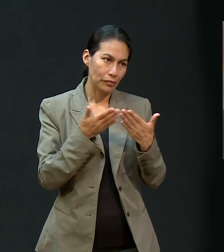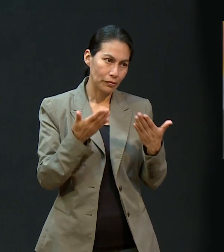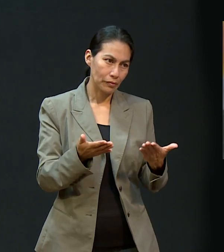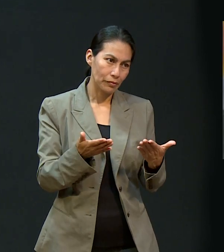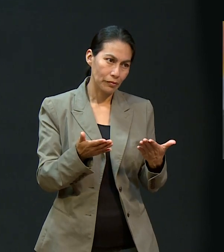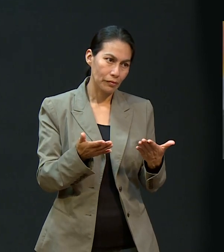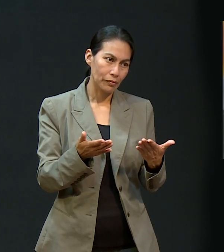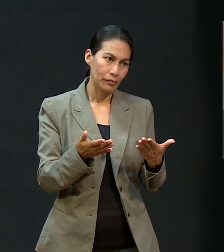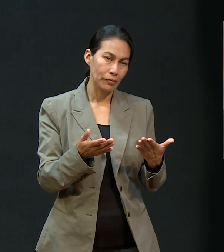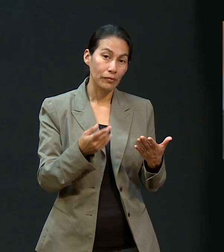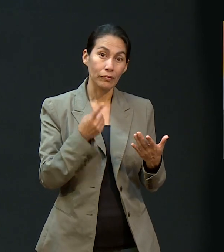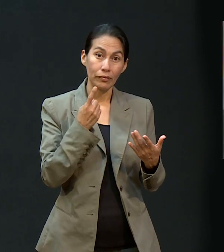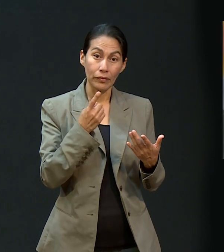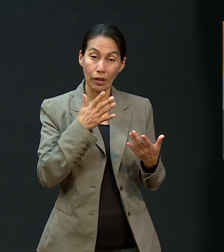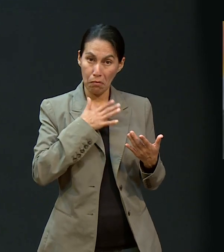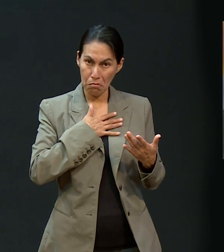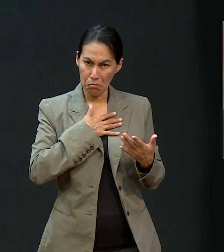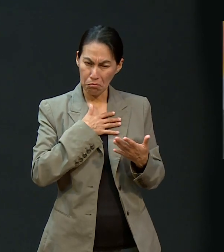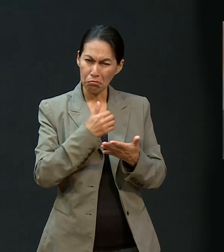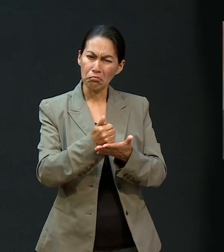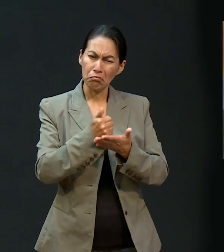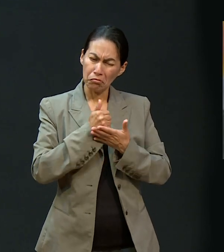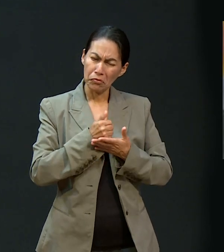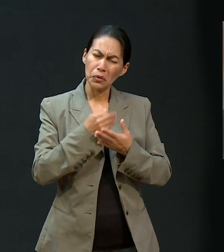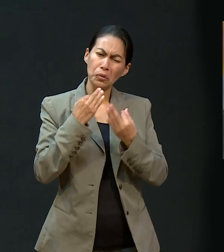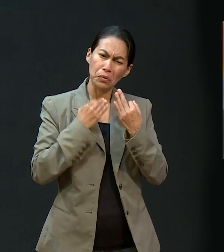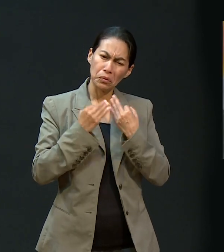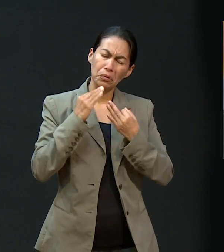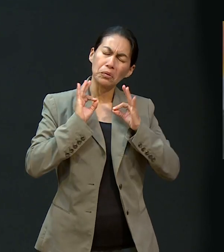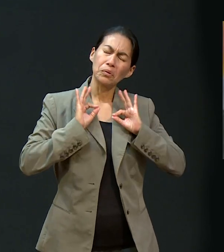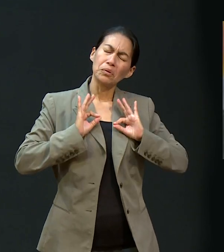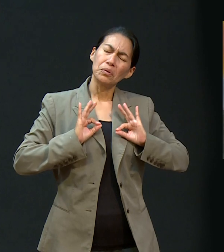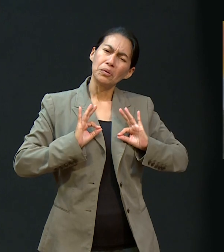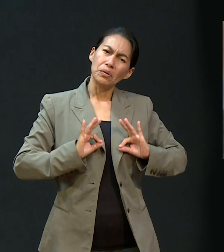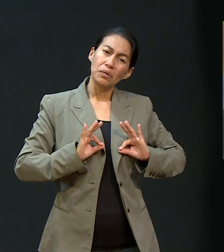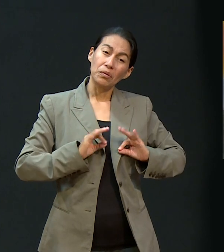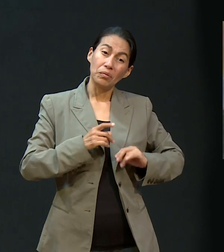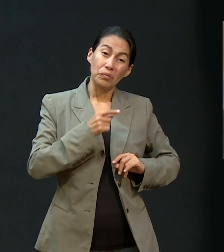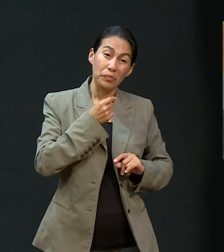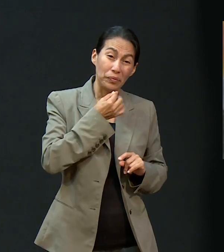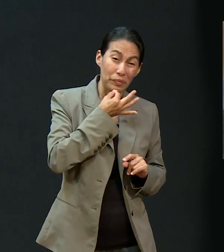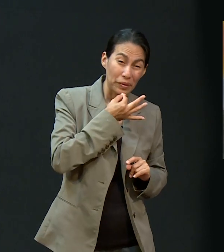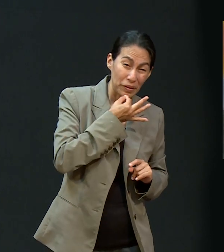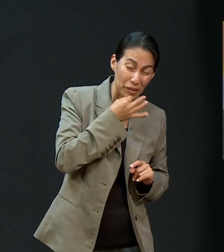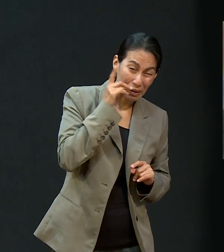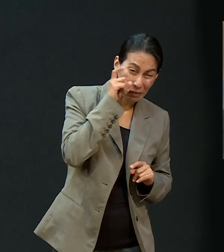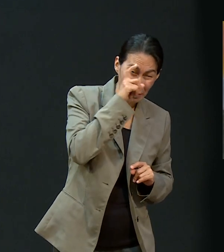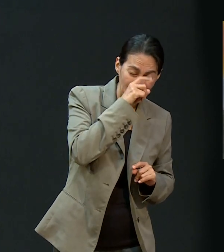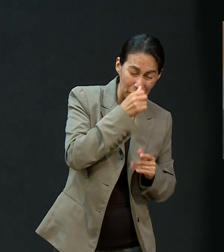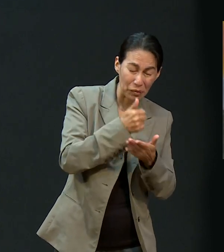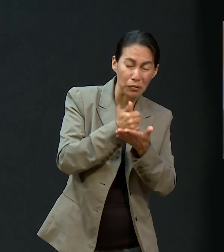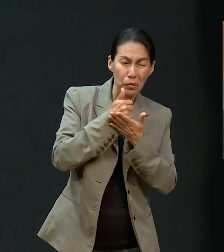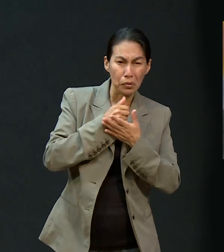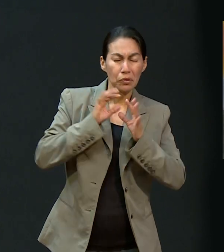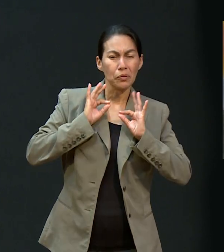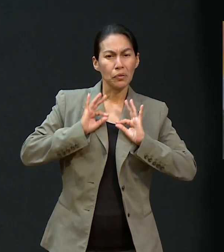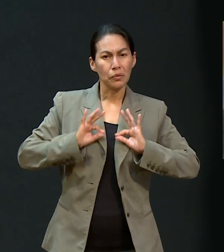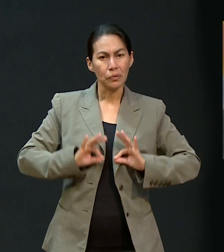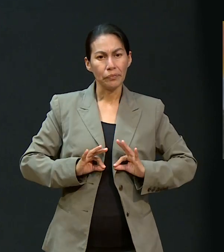ser una que en lo personal me reconforta mucho y me ha ayudado mucho en mis momentos difíciles de dificultad.